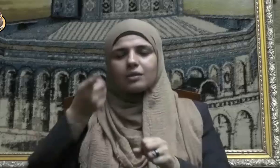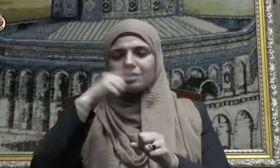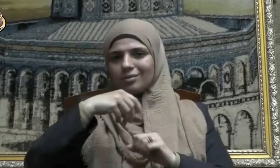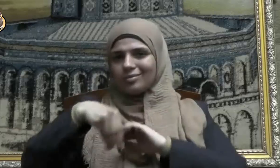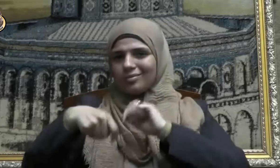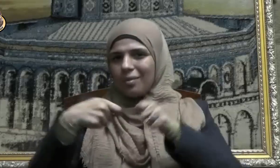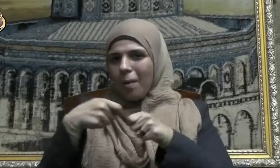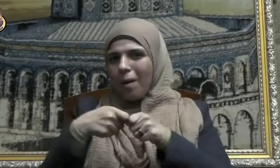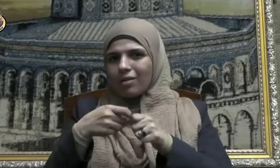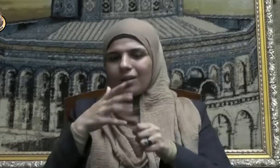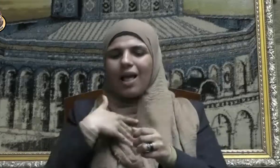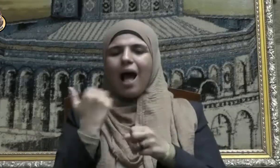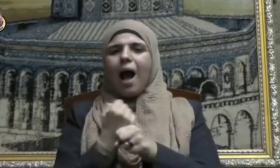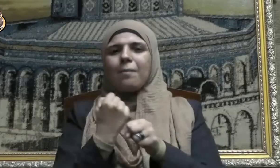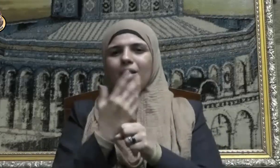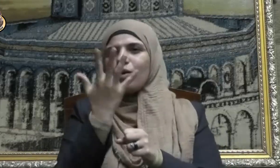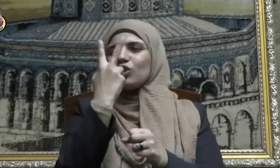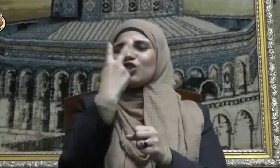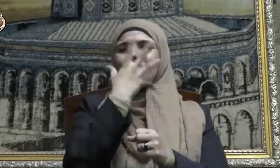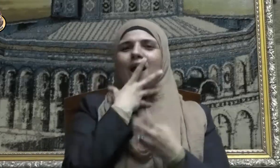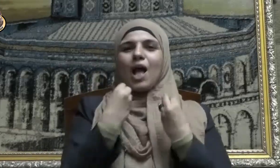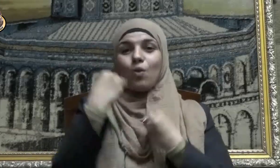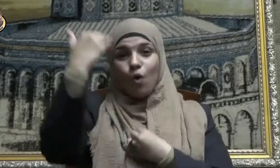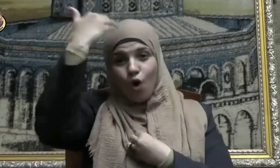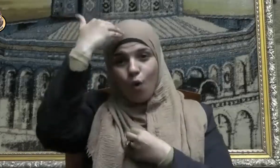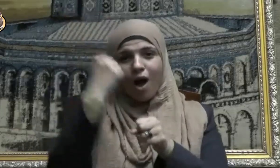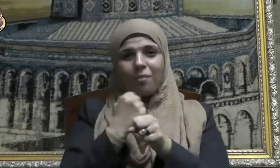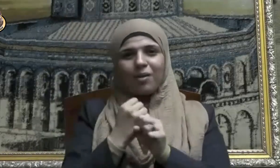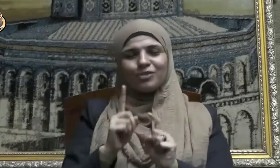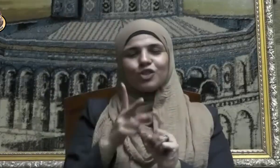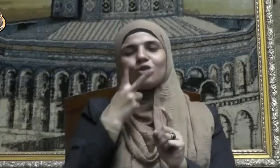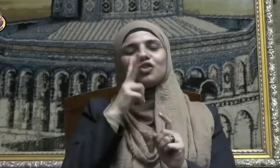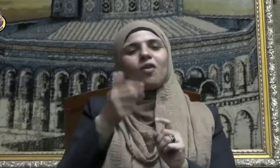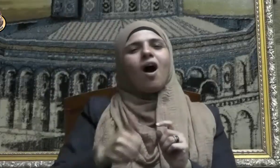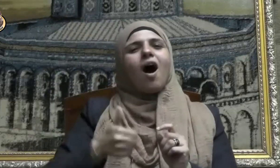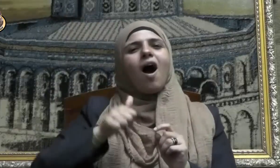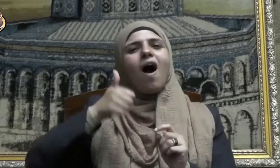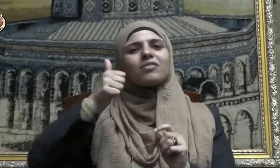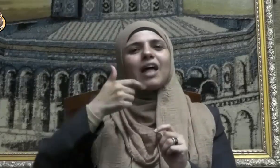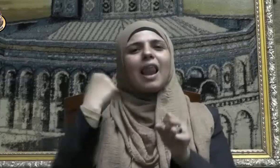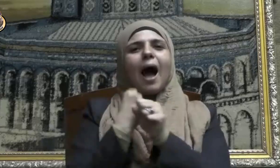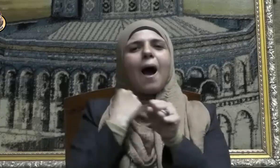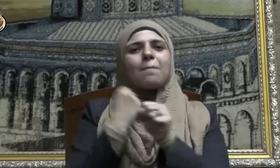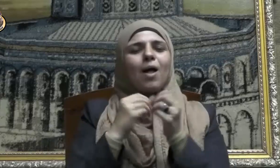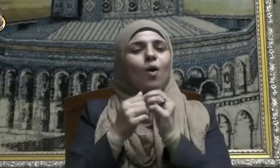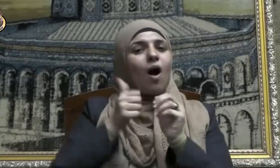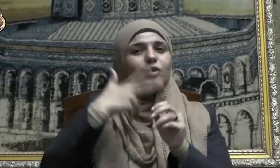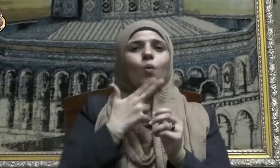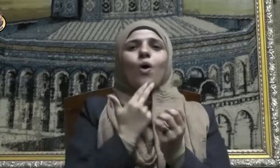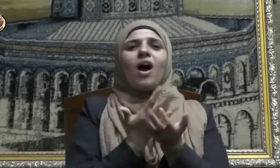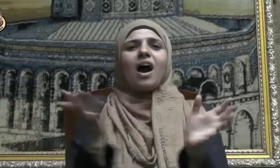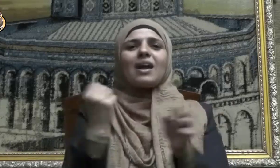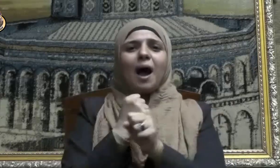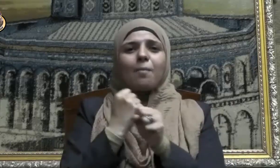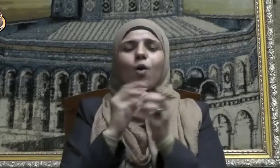فعلها وخاصة في أشرف الأعمال وأفضلها وخيرها وهي الصلاة